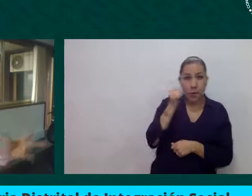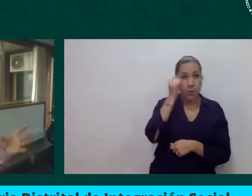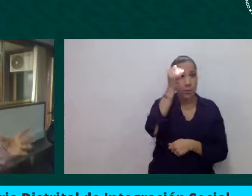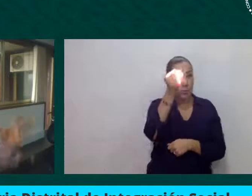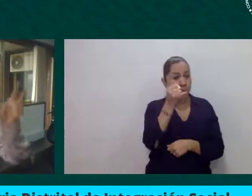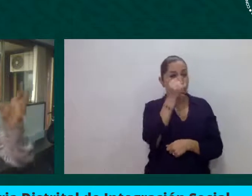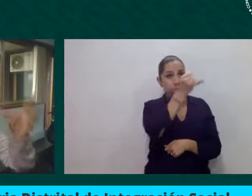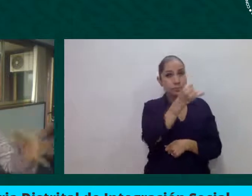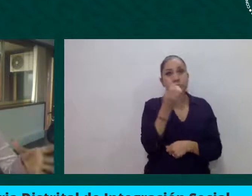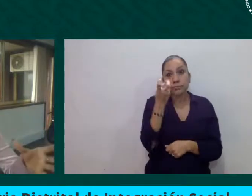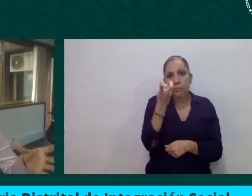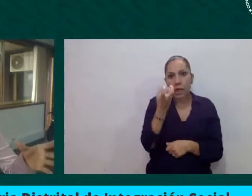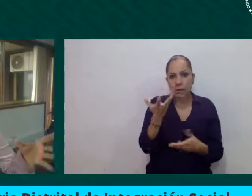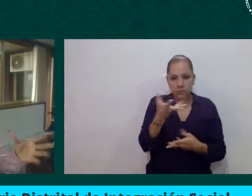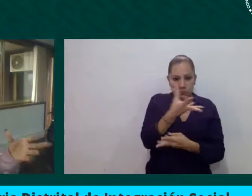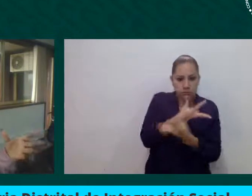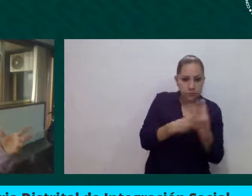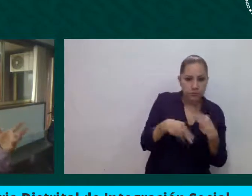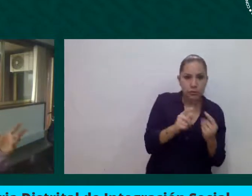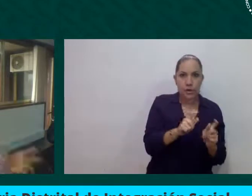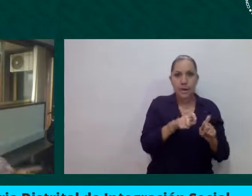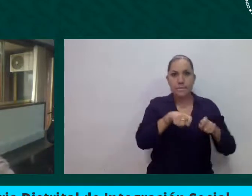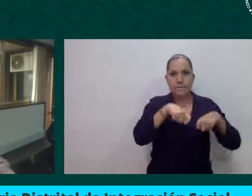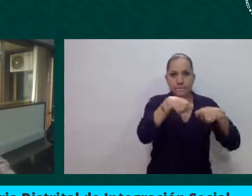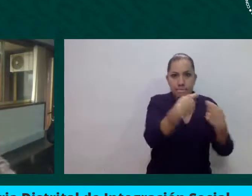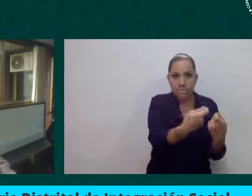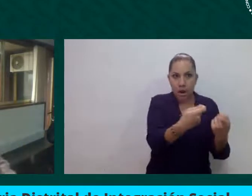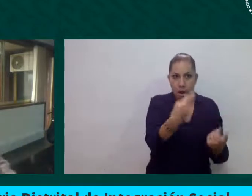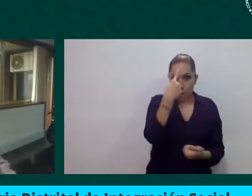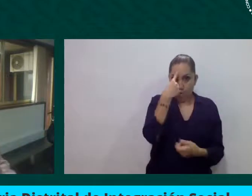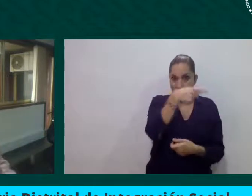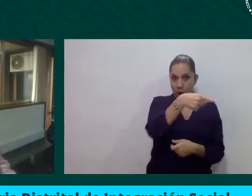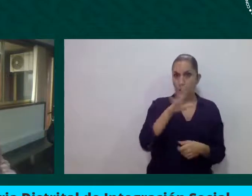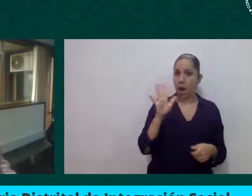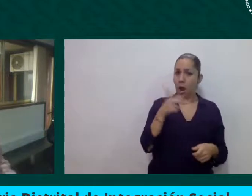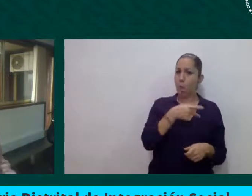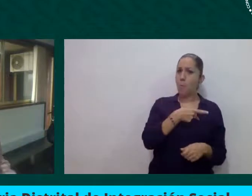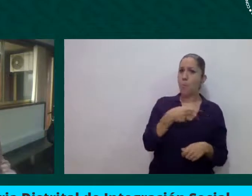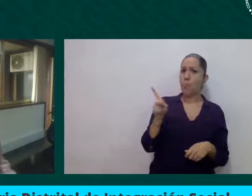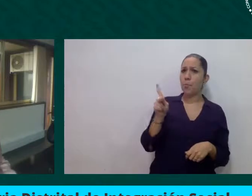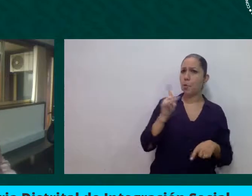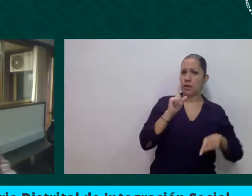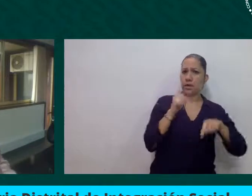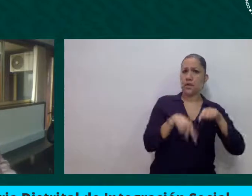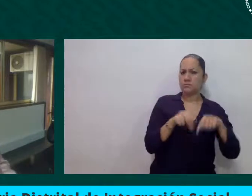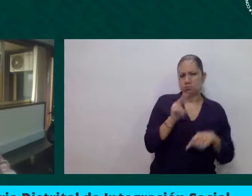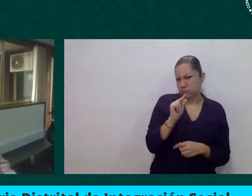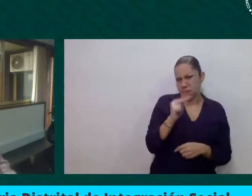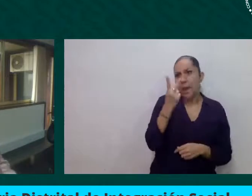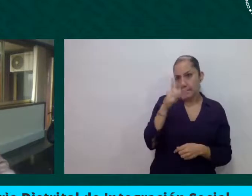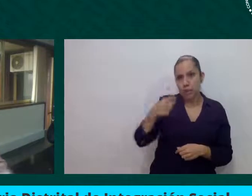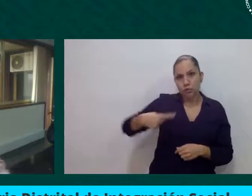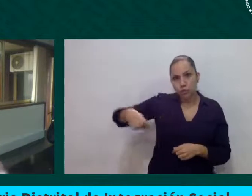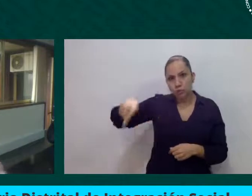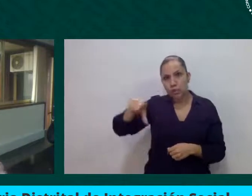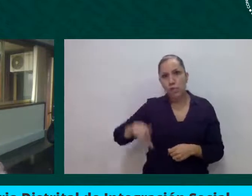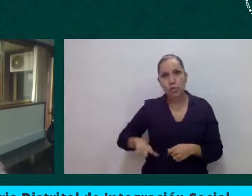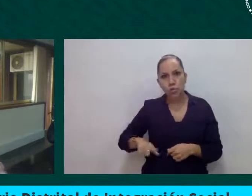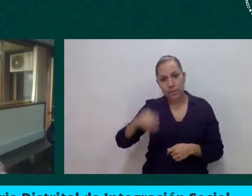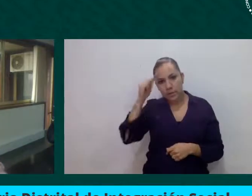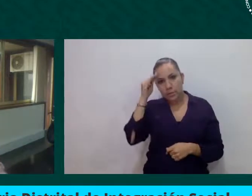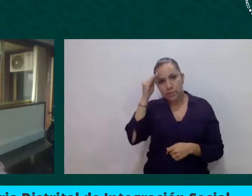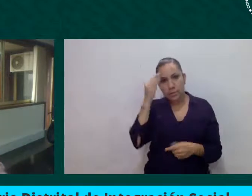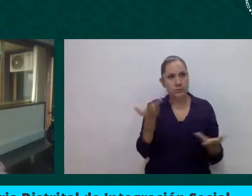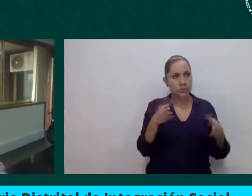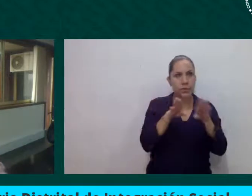la posibilidad del Estado llegar a ese hogar para determinar cuál va a ser la movilidad social de aquí en adelante. Con el tema de